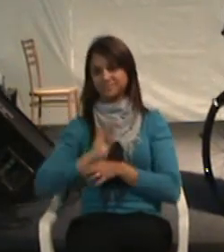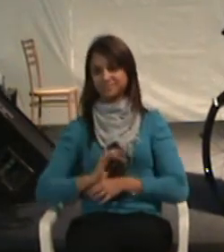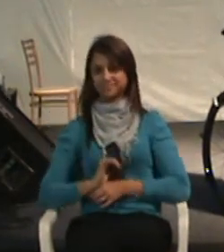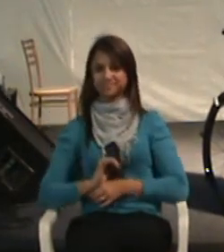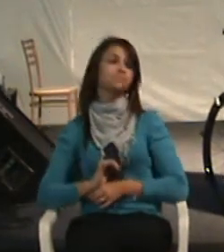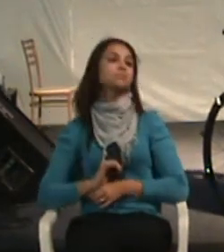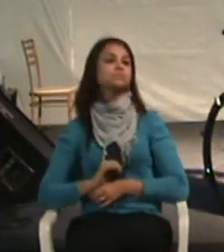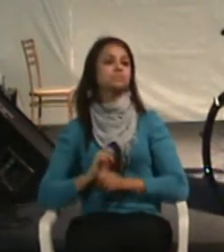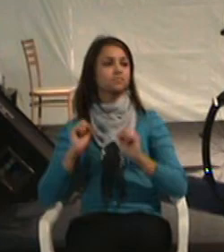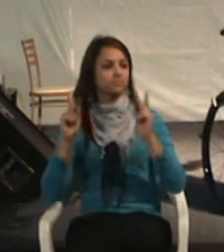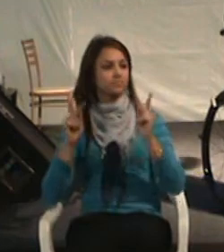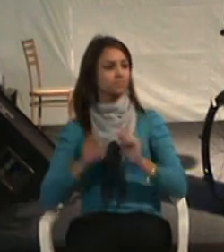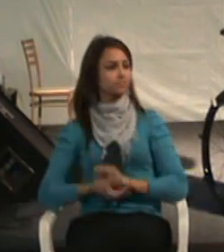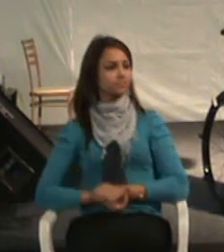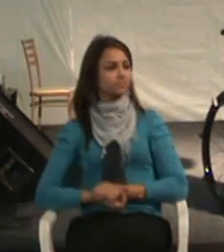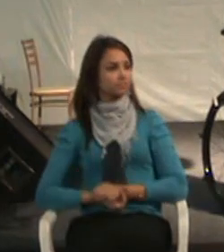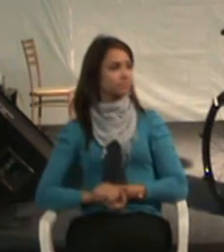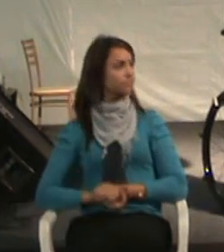Ok.